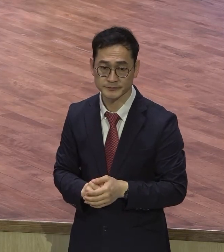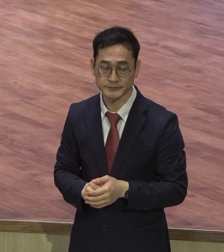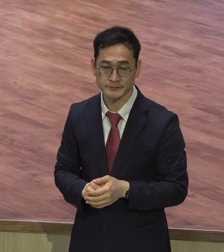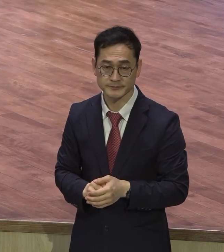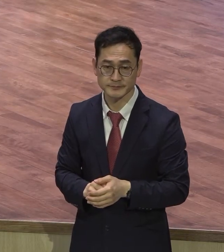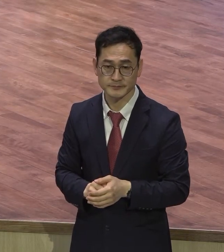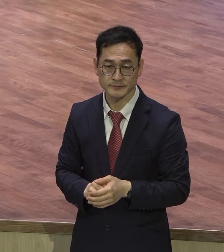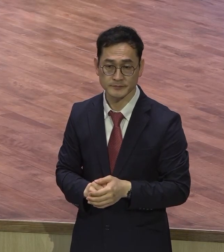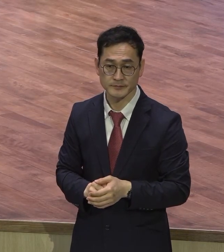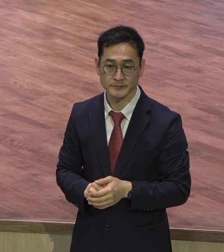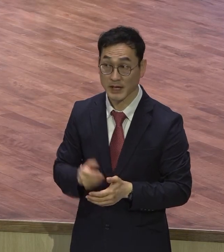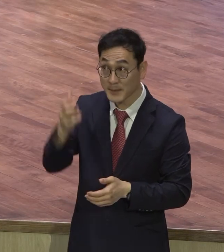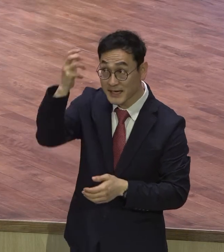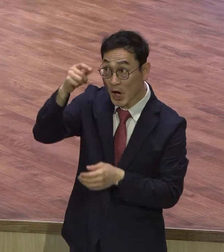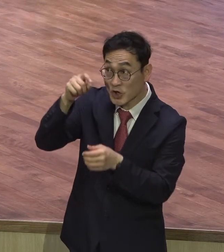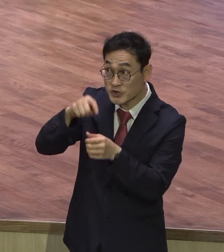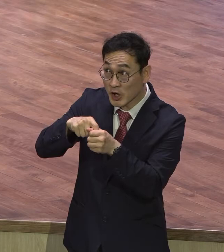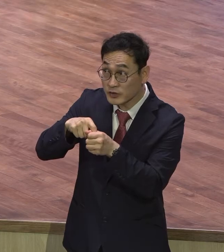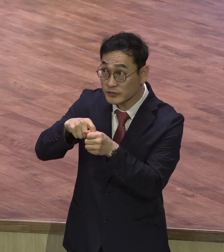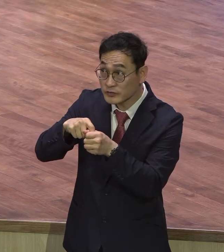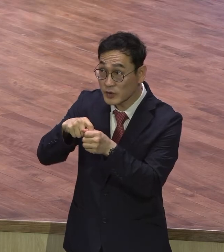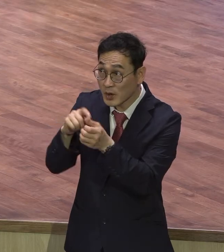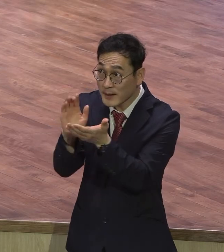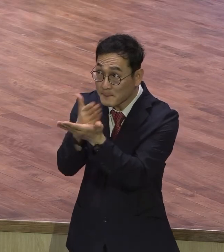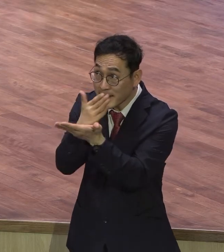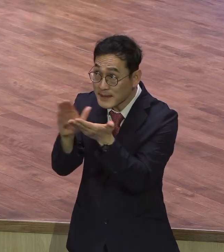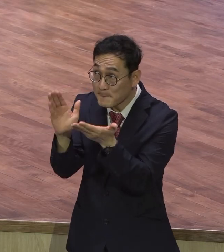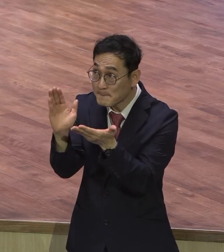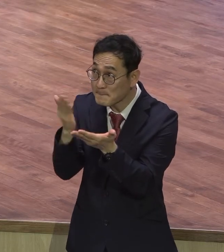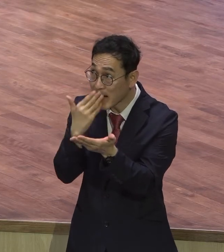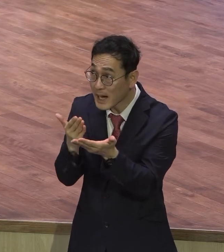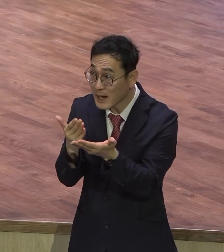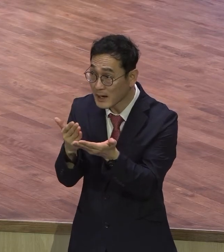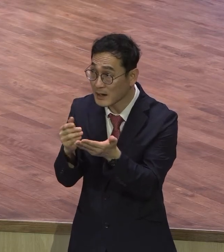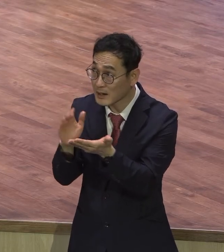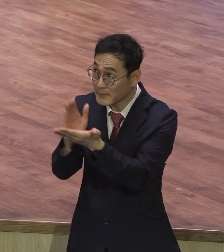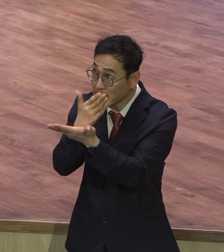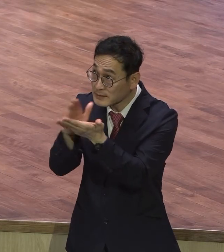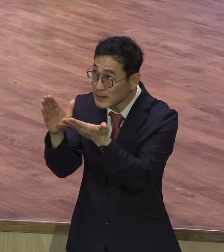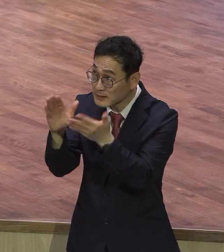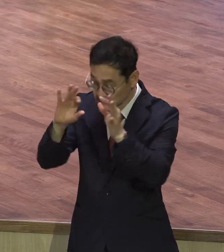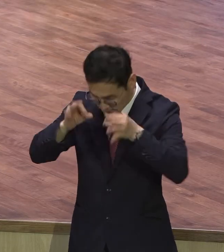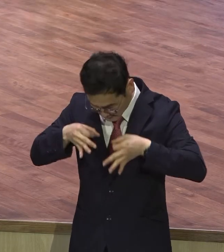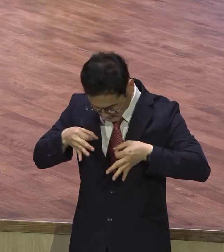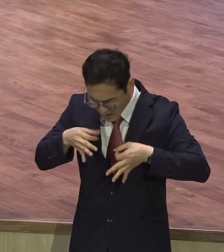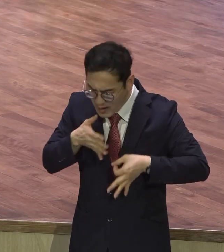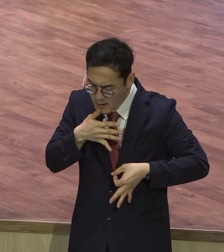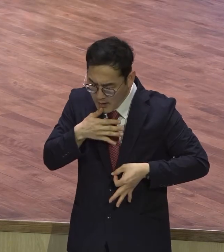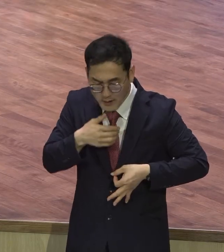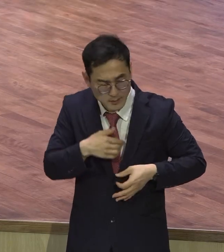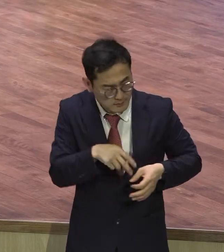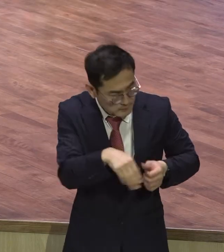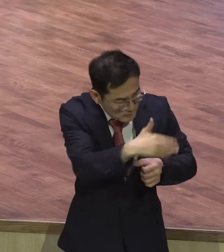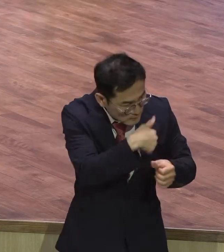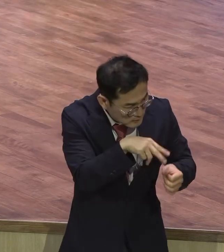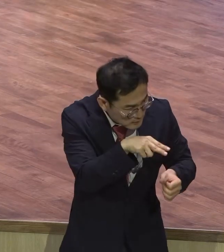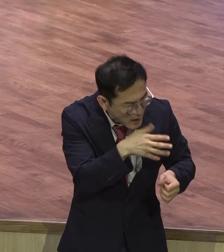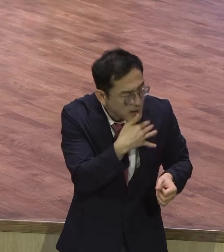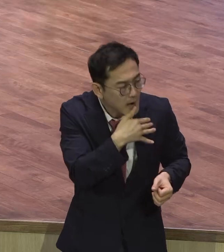대한 올바른 영적 해석이 쫙 주어지면서 나를 바라보게 되고 환경을 바라보게 되고 때로는 내 생각과 내 의지와 다른 메시지가